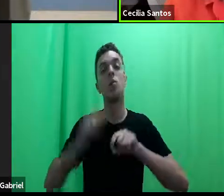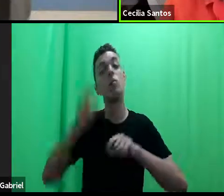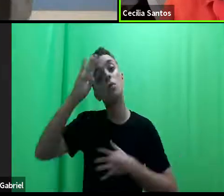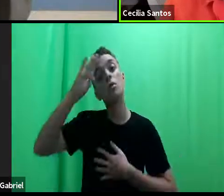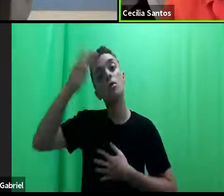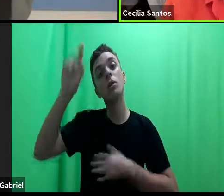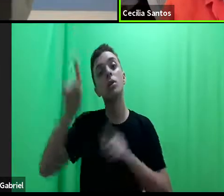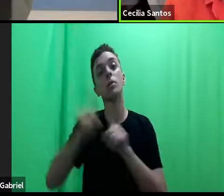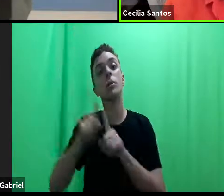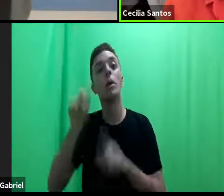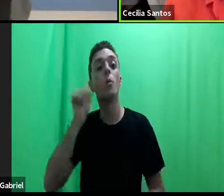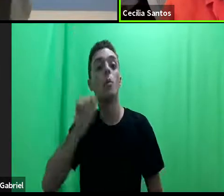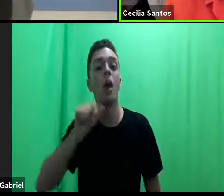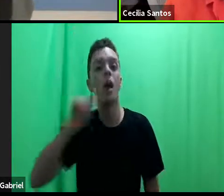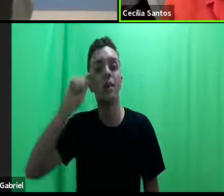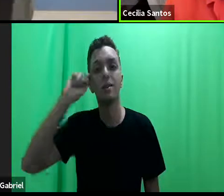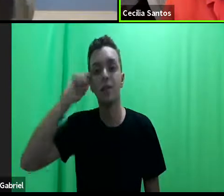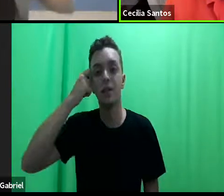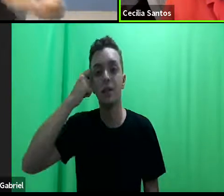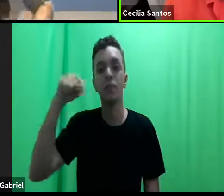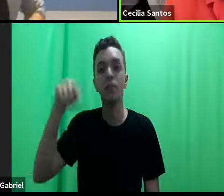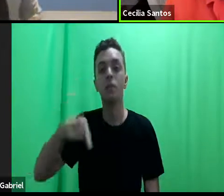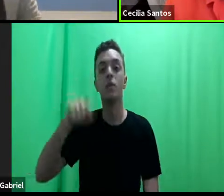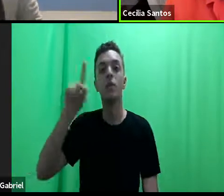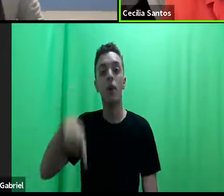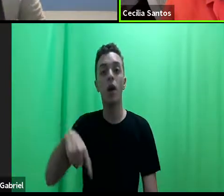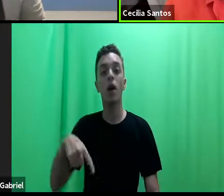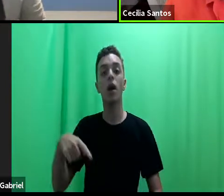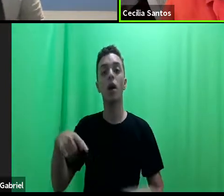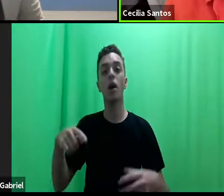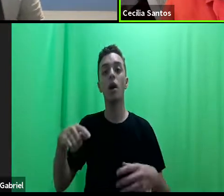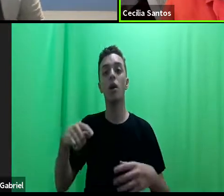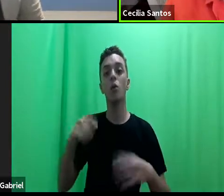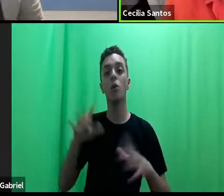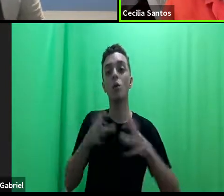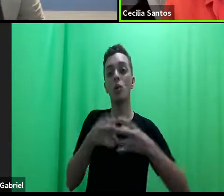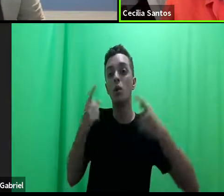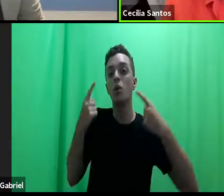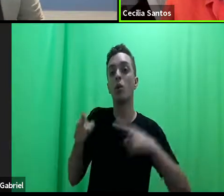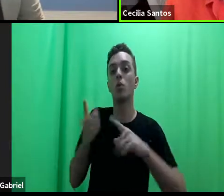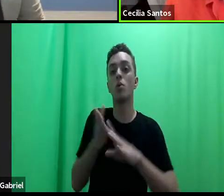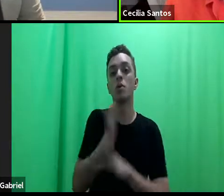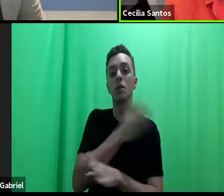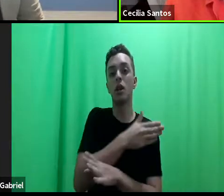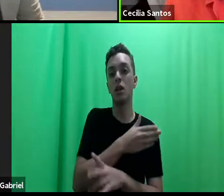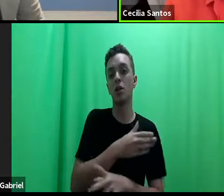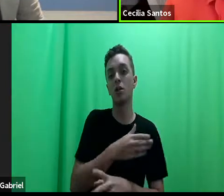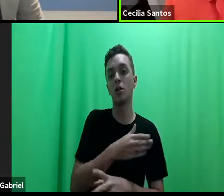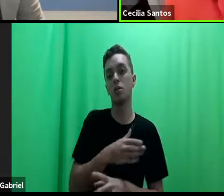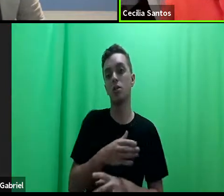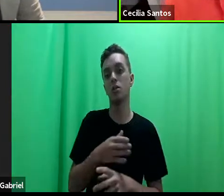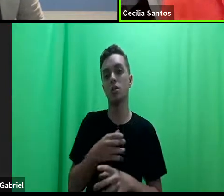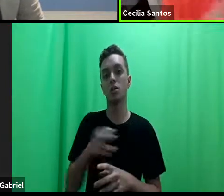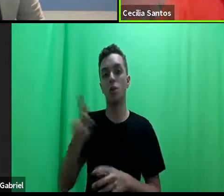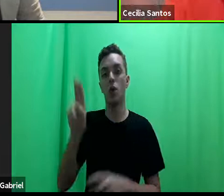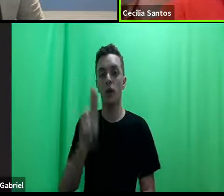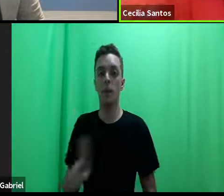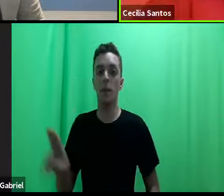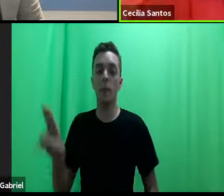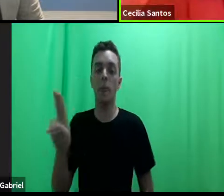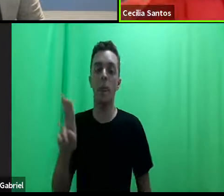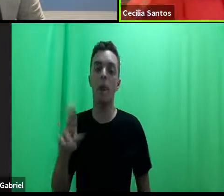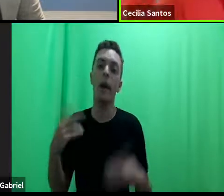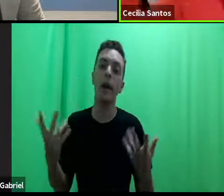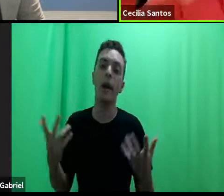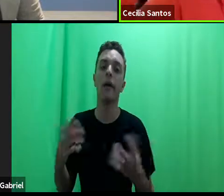mulheres negras. E isso foi contestado por um grupo externo da universidade. Não é porque há essa